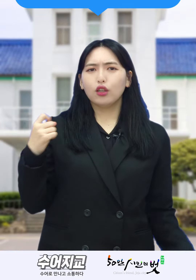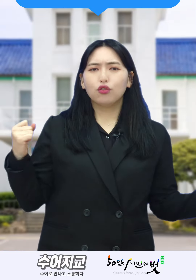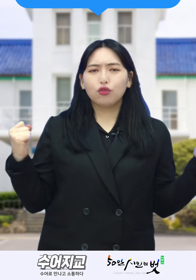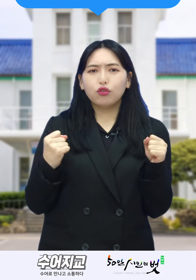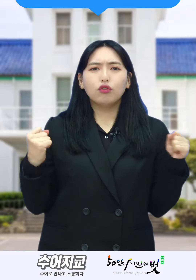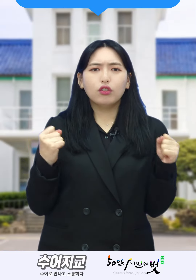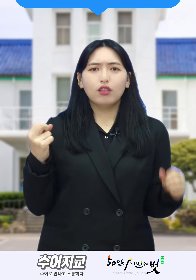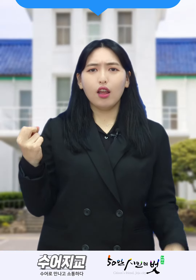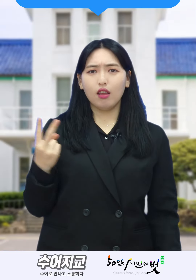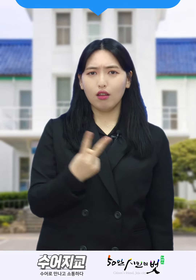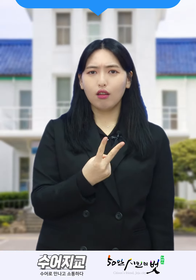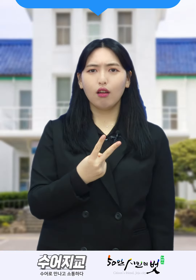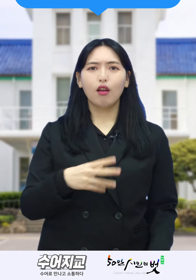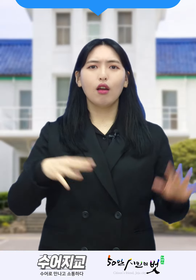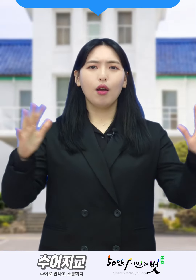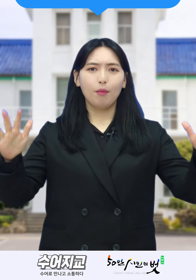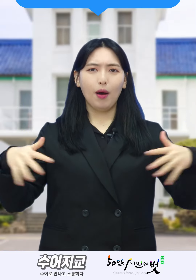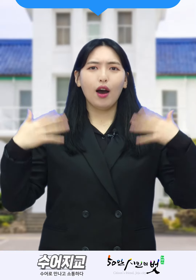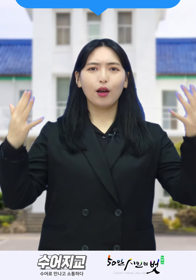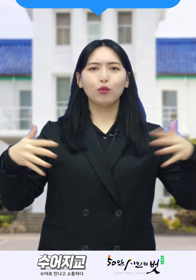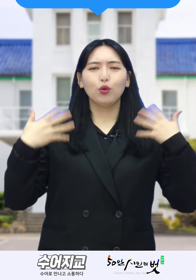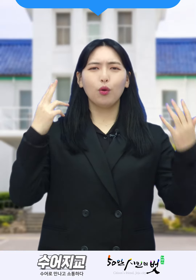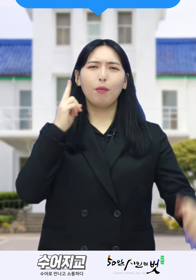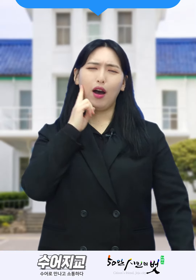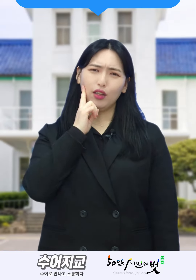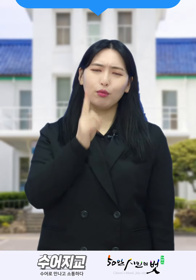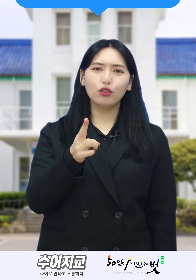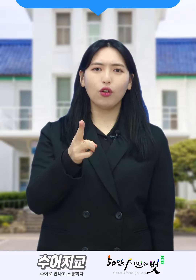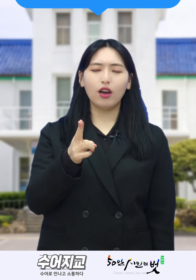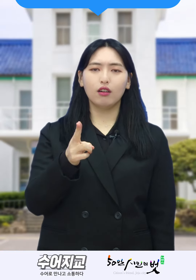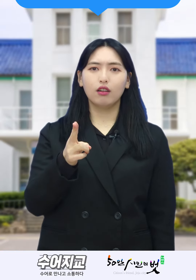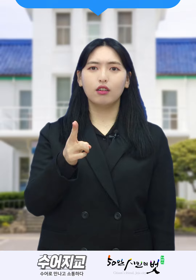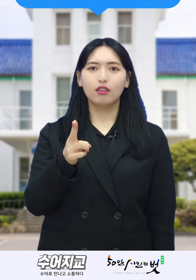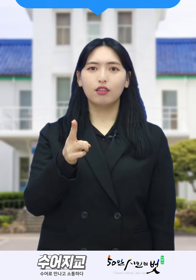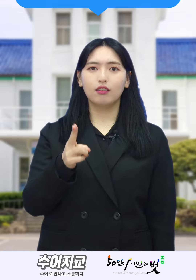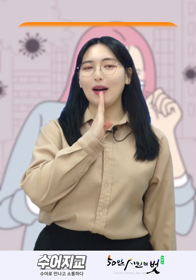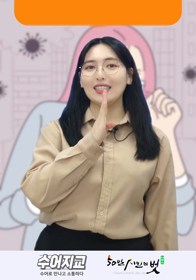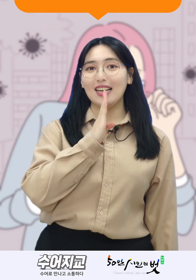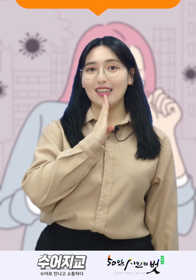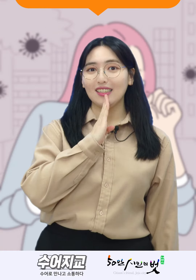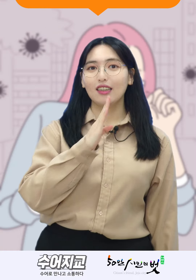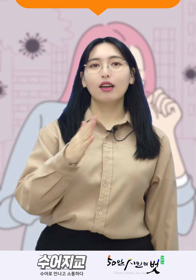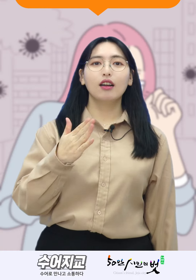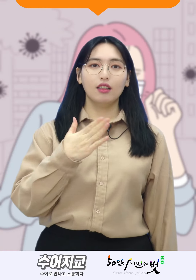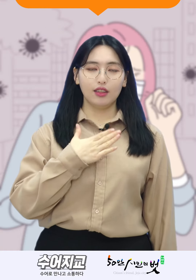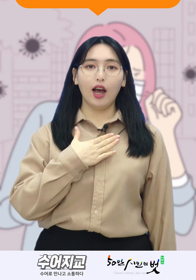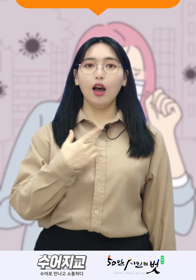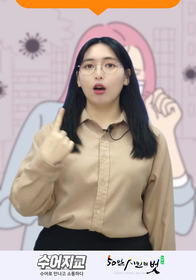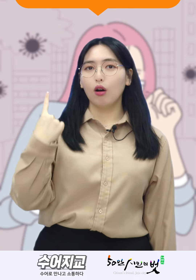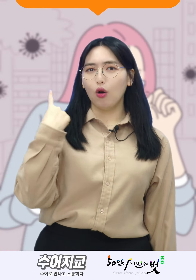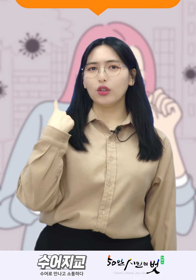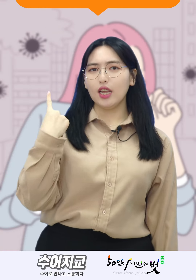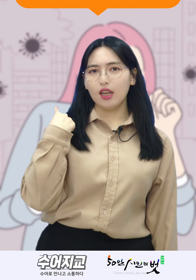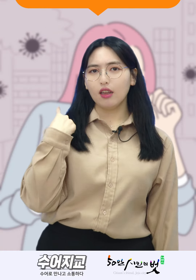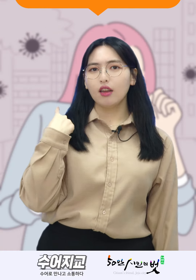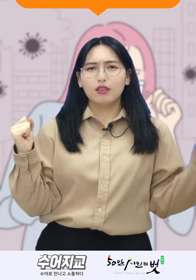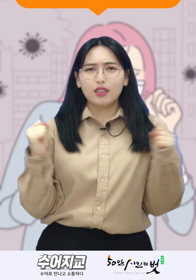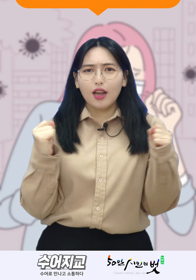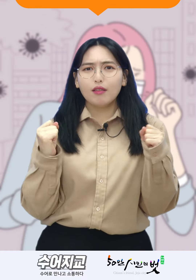추운데 바람도 많이 불더라. 맞아. 나 어제 찬